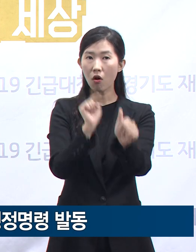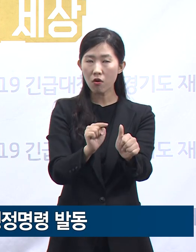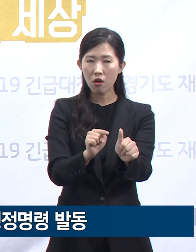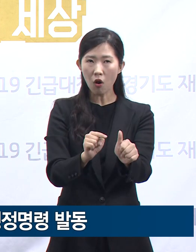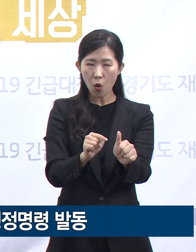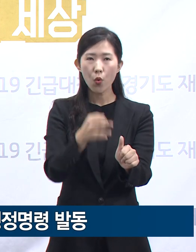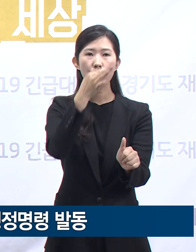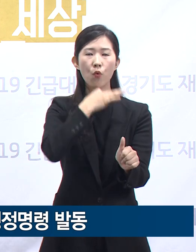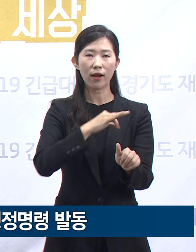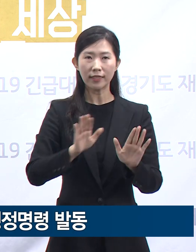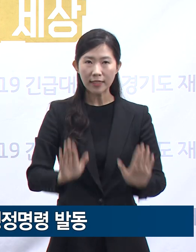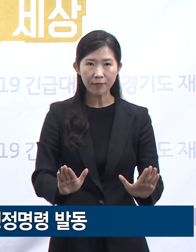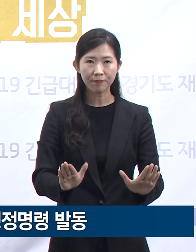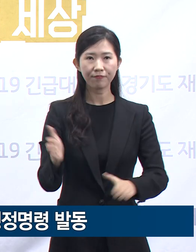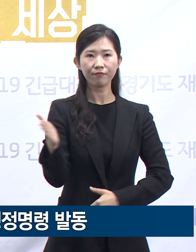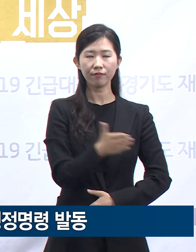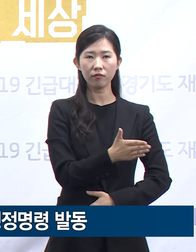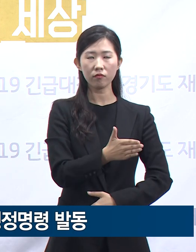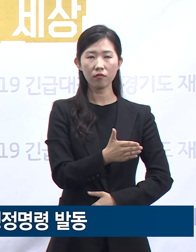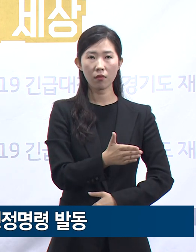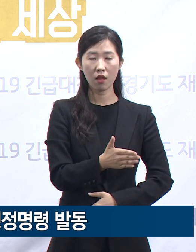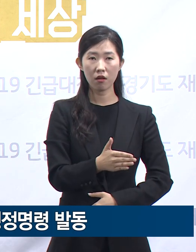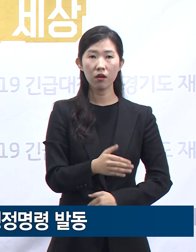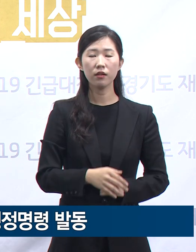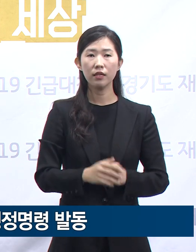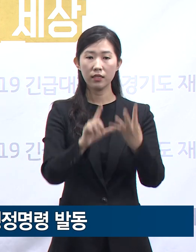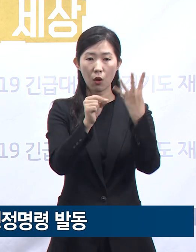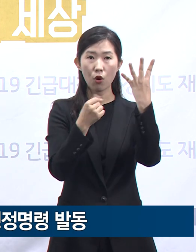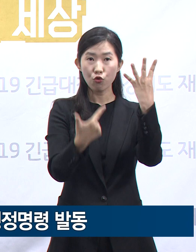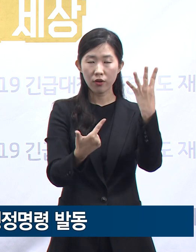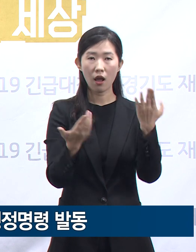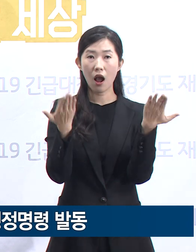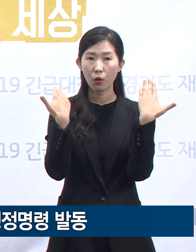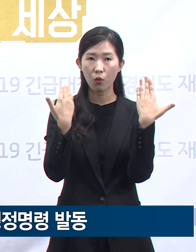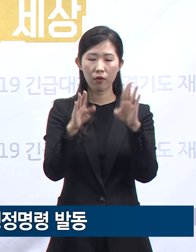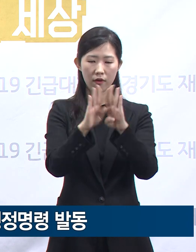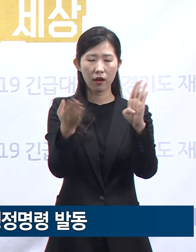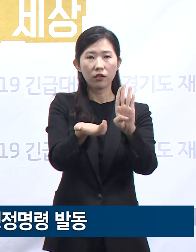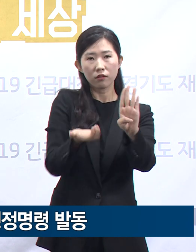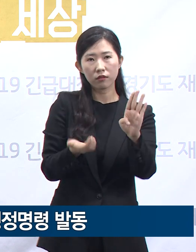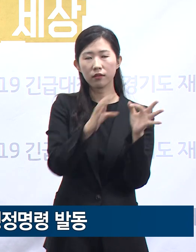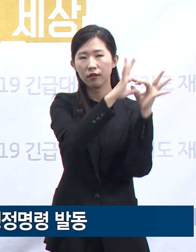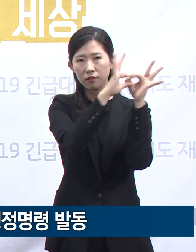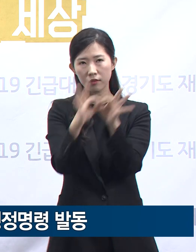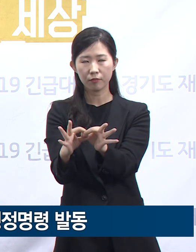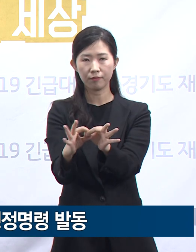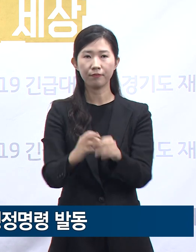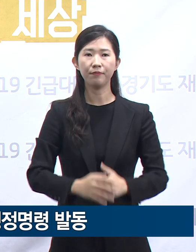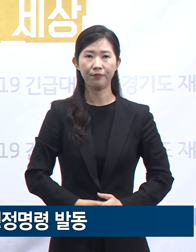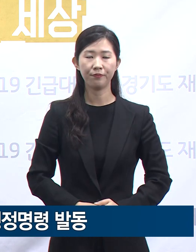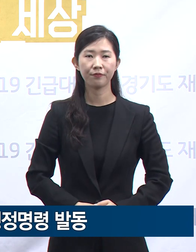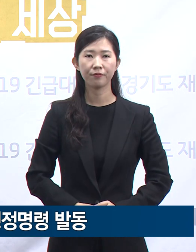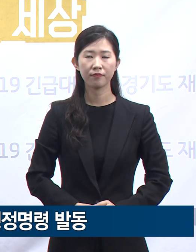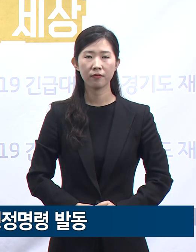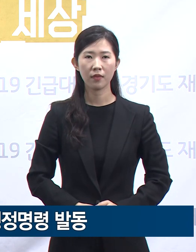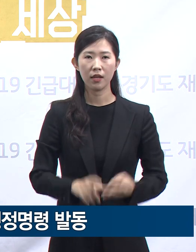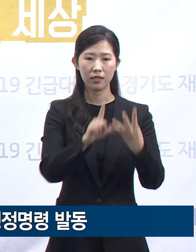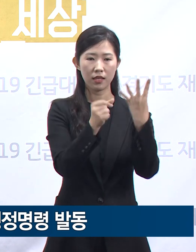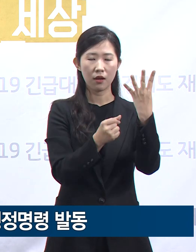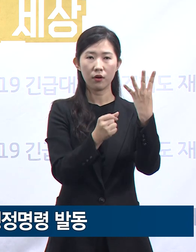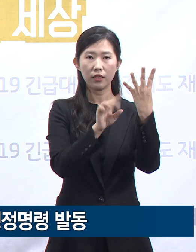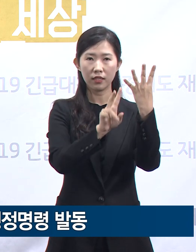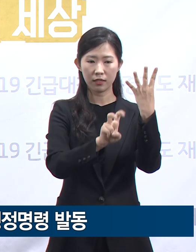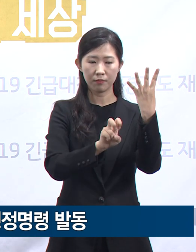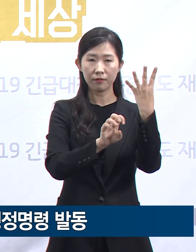효력이 발생하며 각급 학교가 계약하는 4월 6일까지 지속됩니다. 3월 24일부터 27일까지